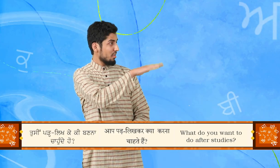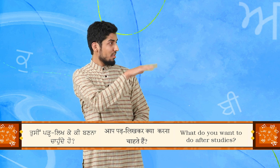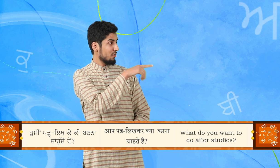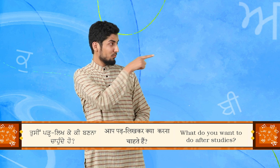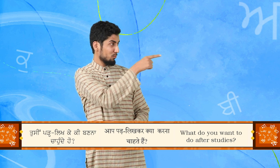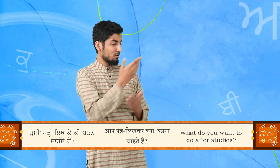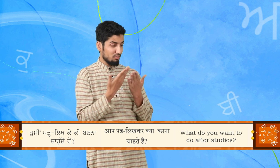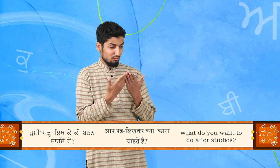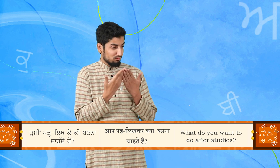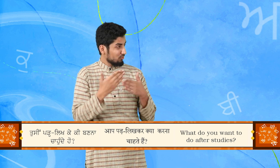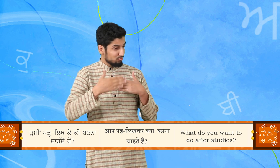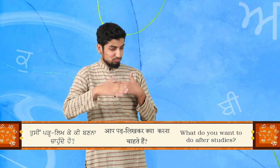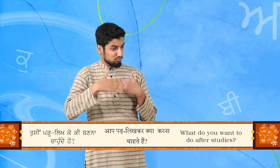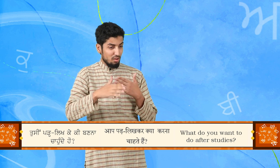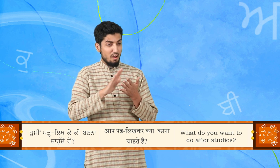तुसी पढ़ लिखके की बनना चौन दे हो?